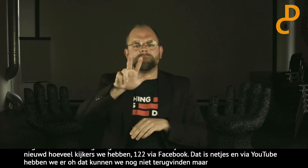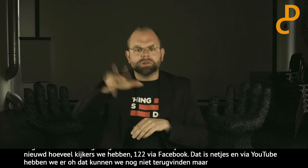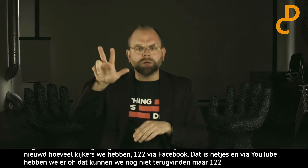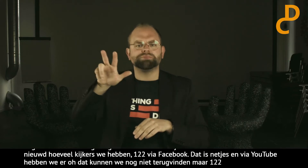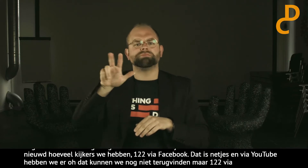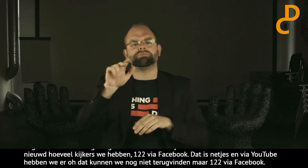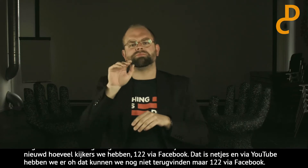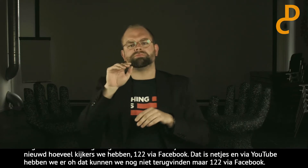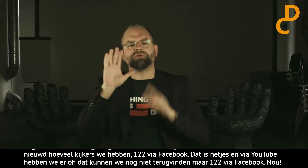Nou...